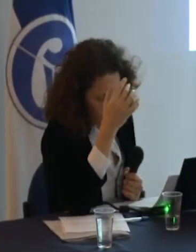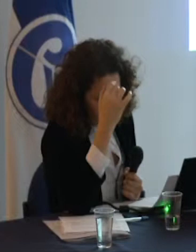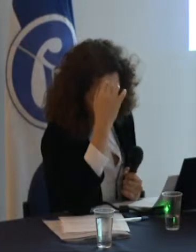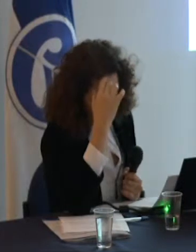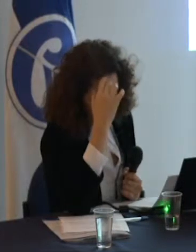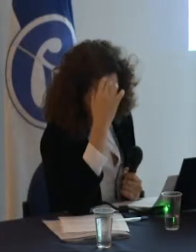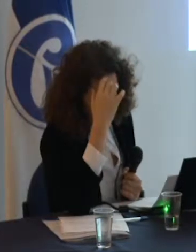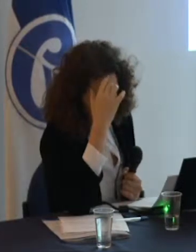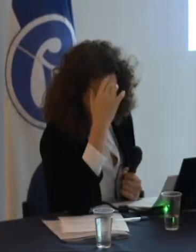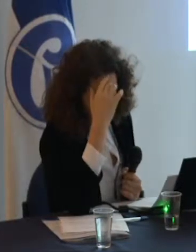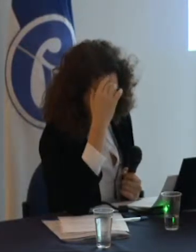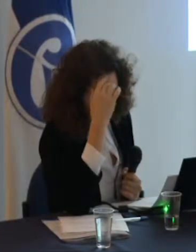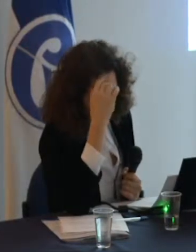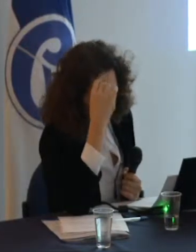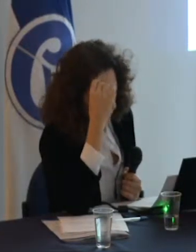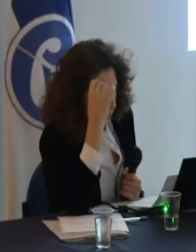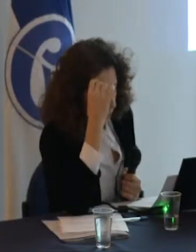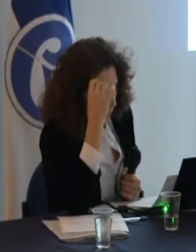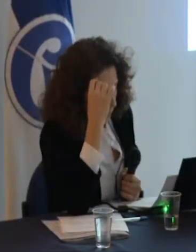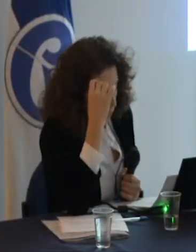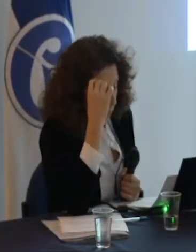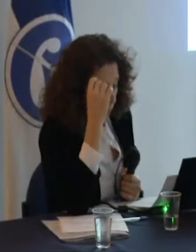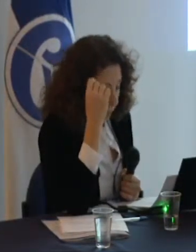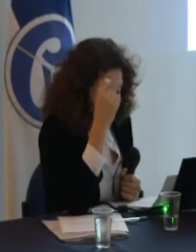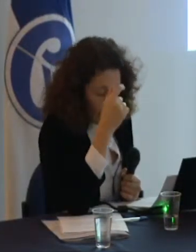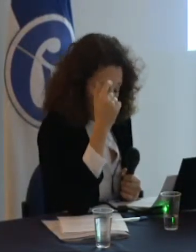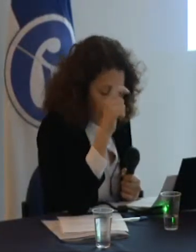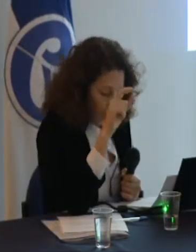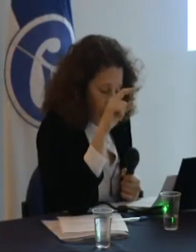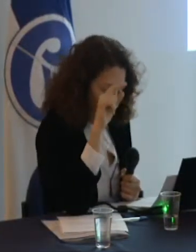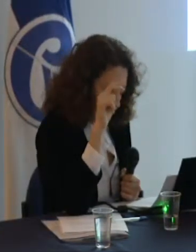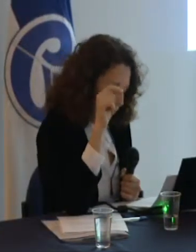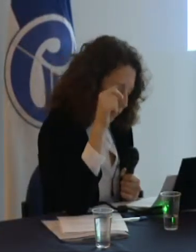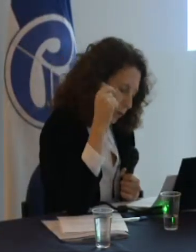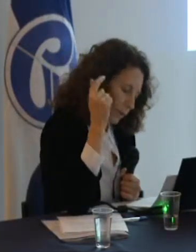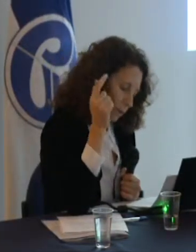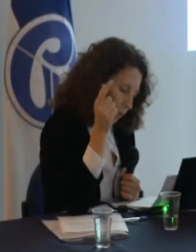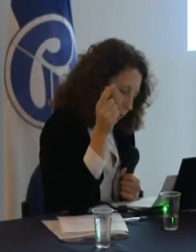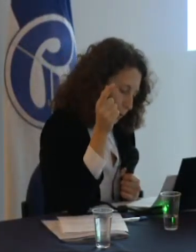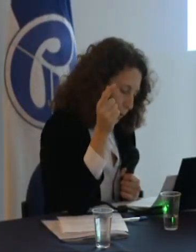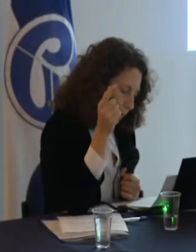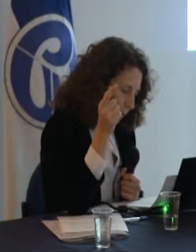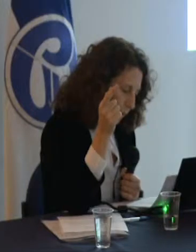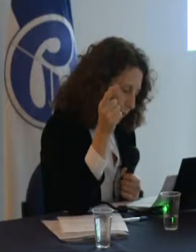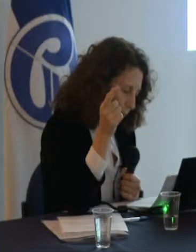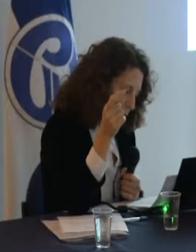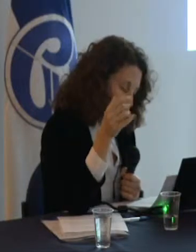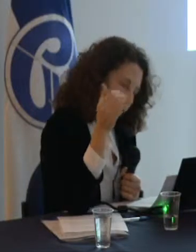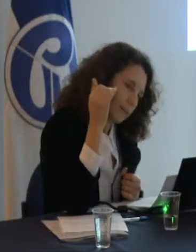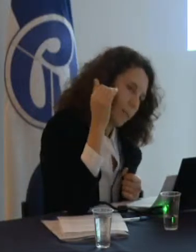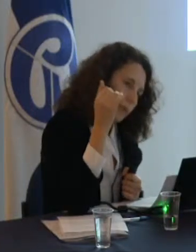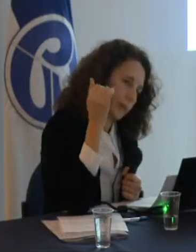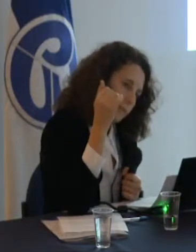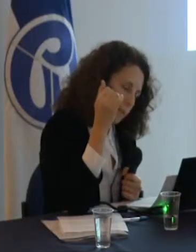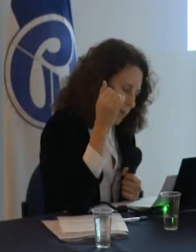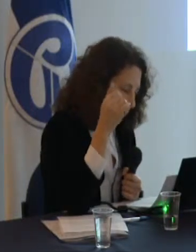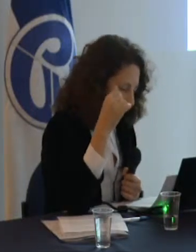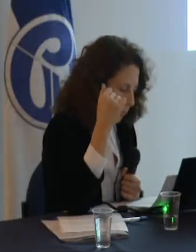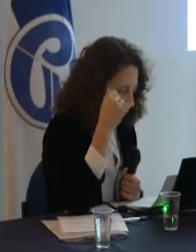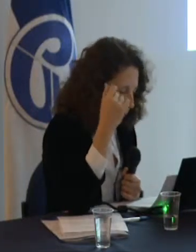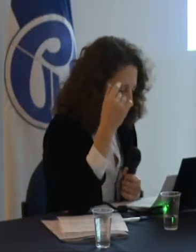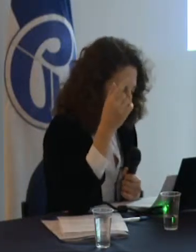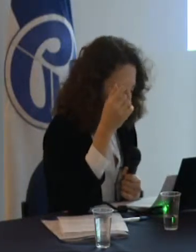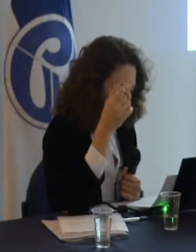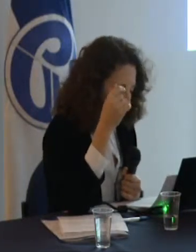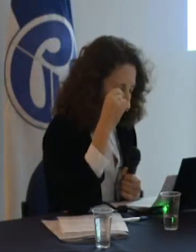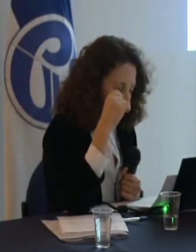sociedad política como decía Durkheim como patria que se proyecta sobre el universal humano está por